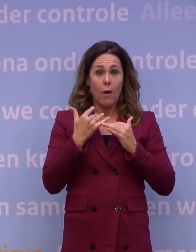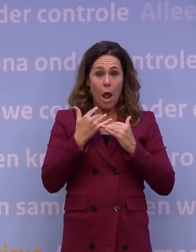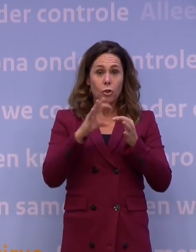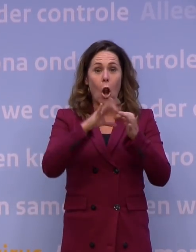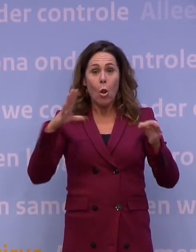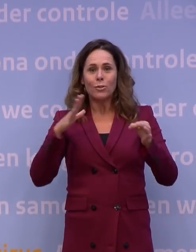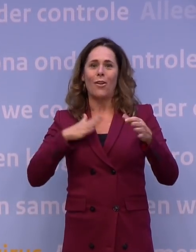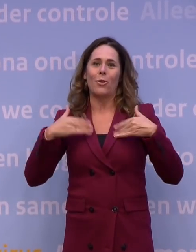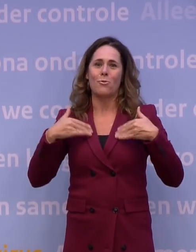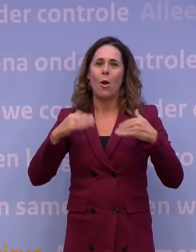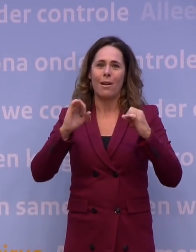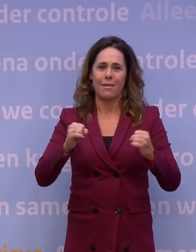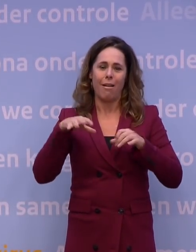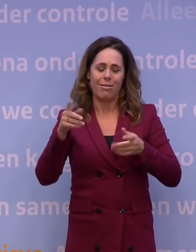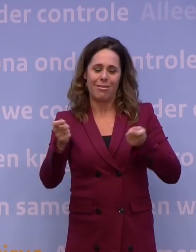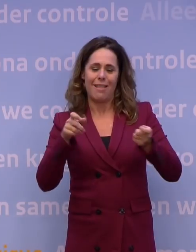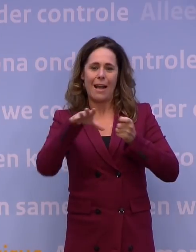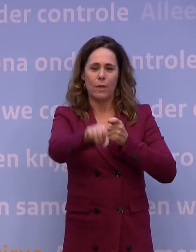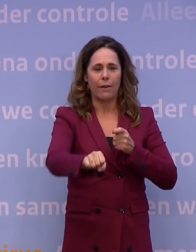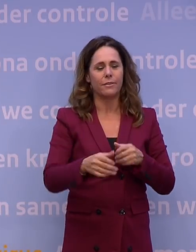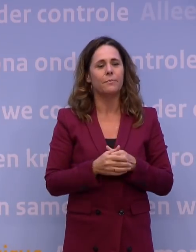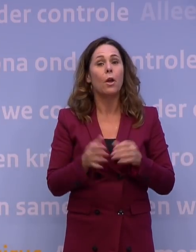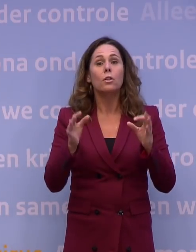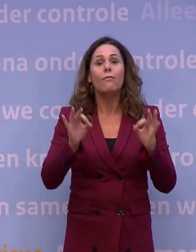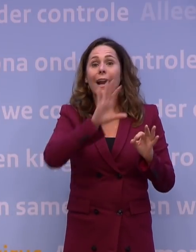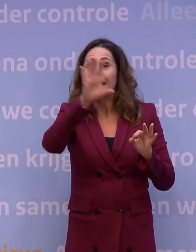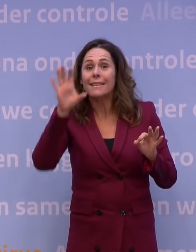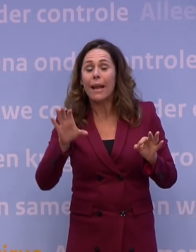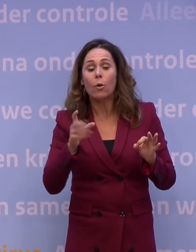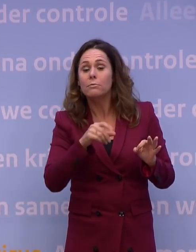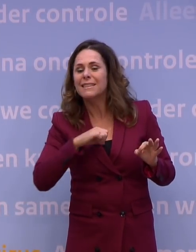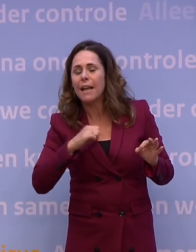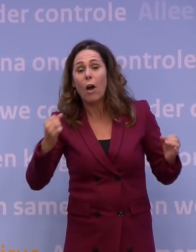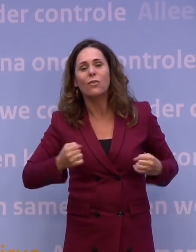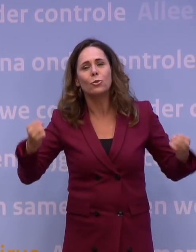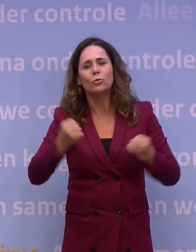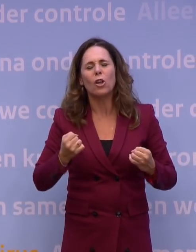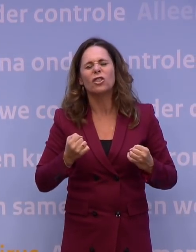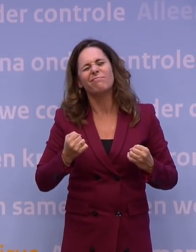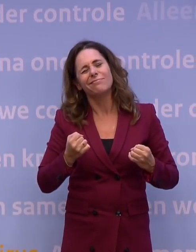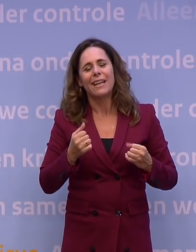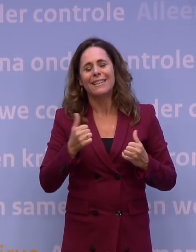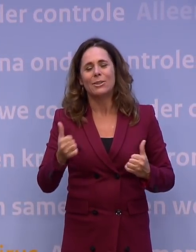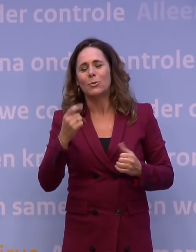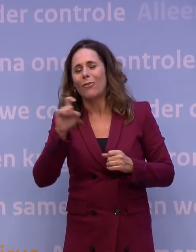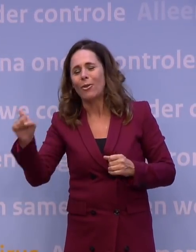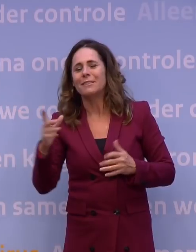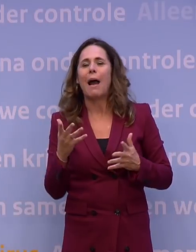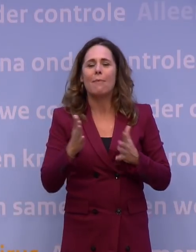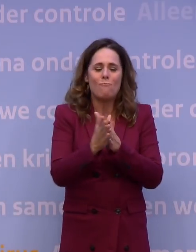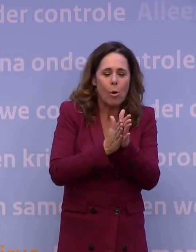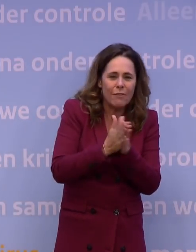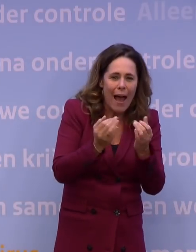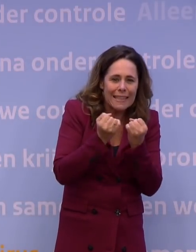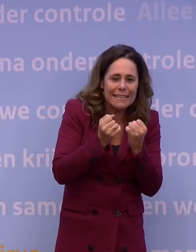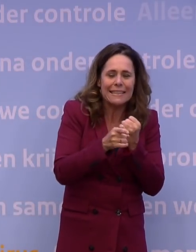handhaven. En ik merk bij de veiligheidsregio's grote enthousiasme, nou dat is niet het goede woord, in ieder geval grote motivatie om met elkaar te